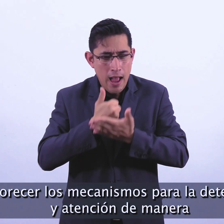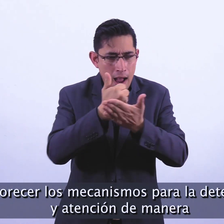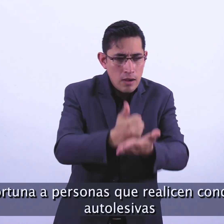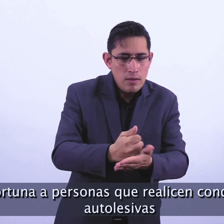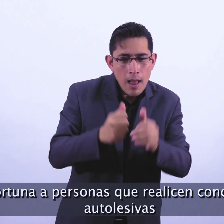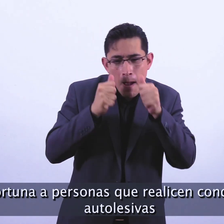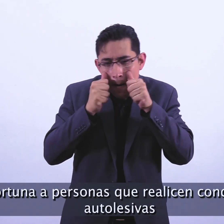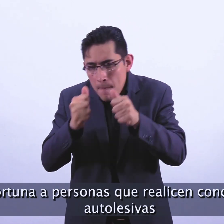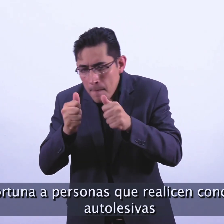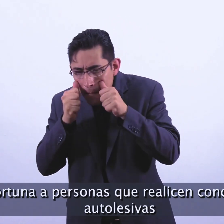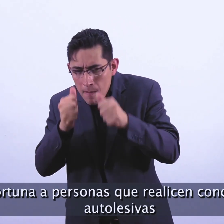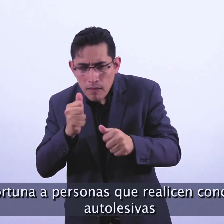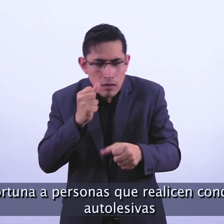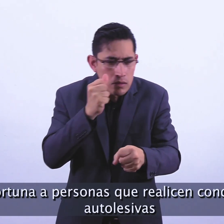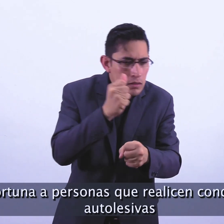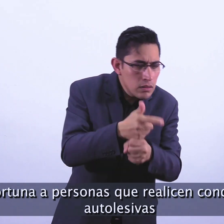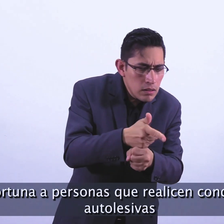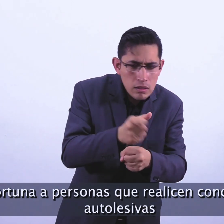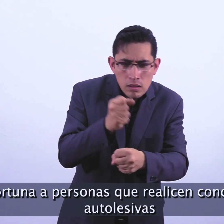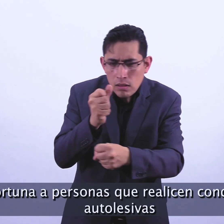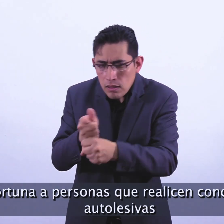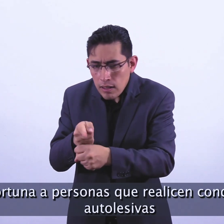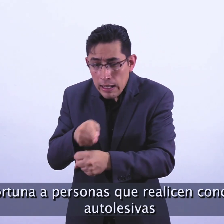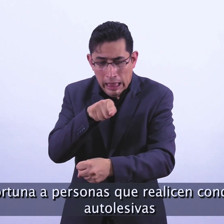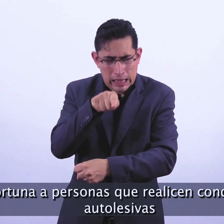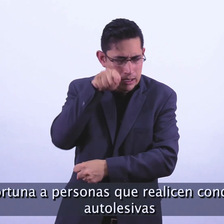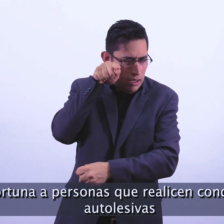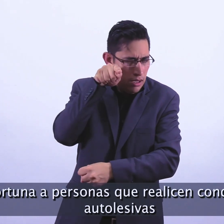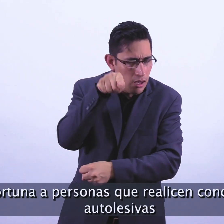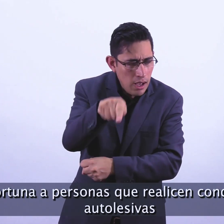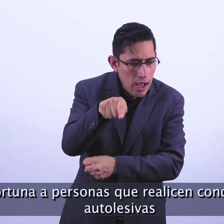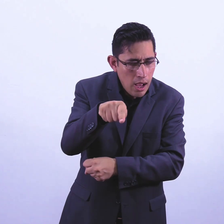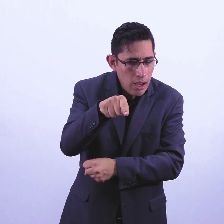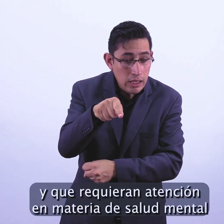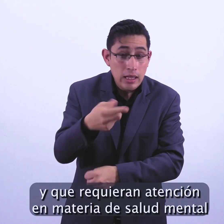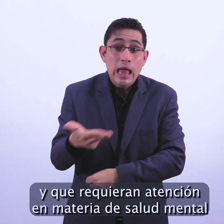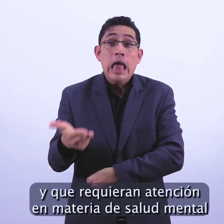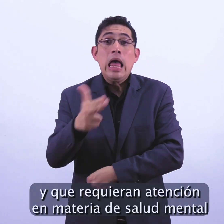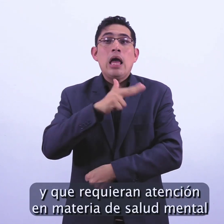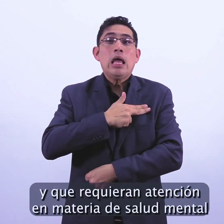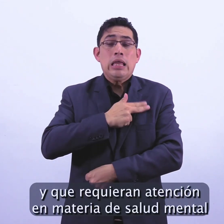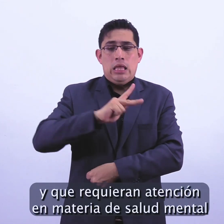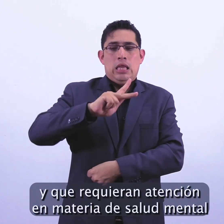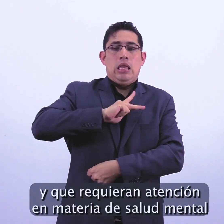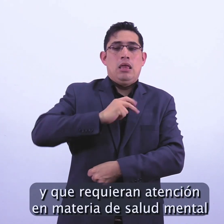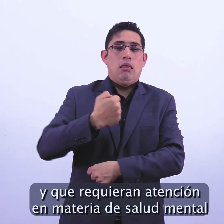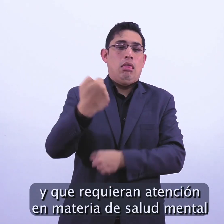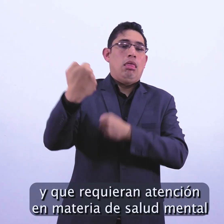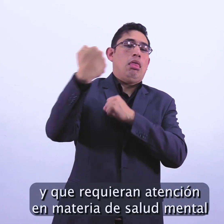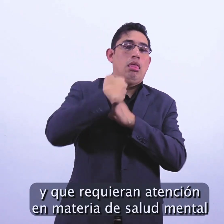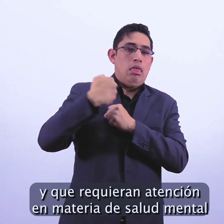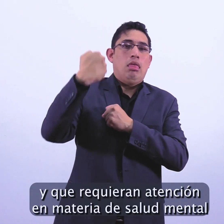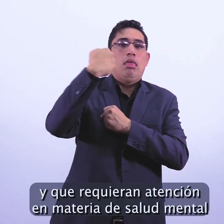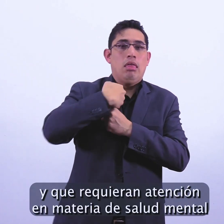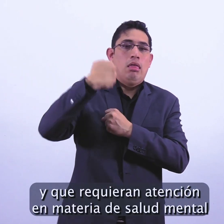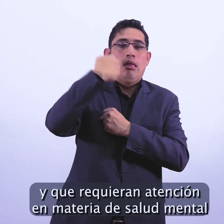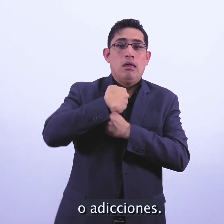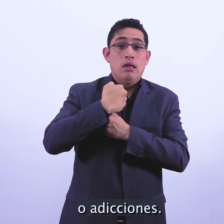manera oportuna a personas que realicen conductas autolesivas y que requieran atención en materia de salud mental o